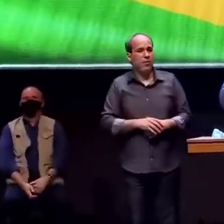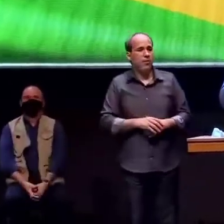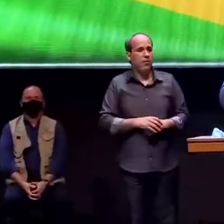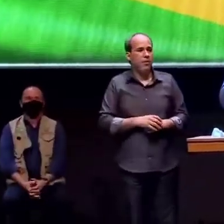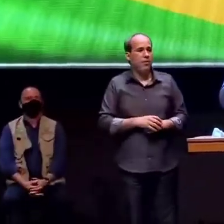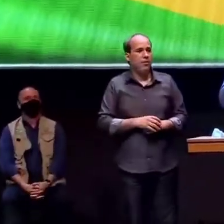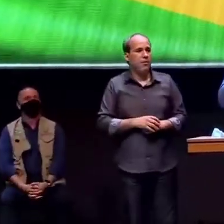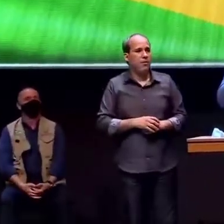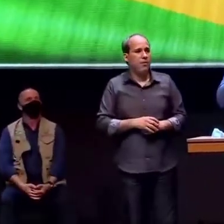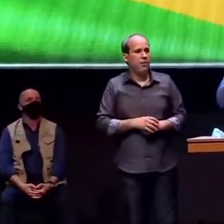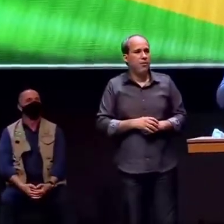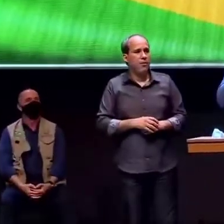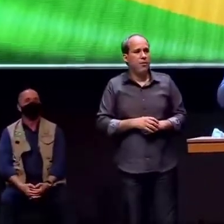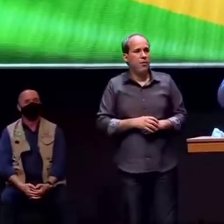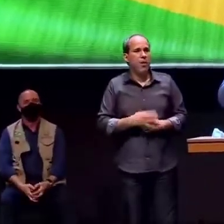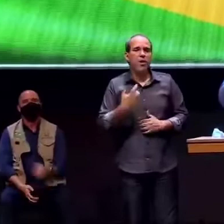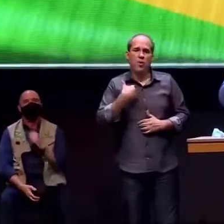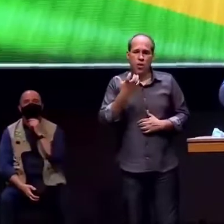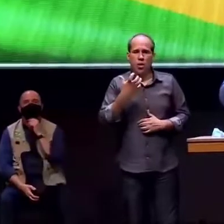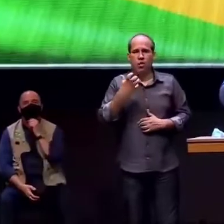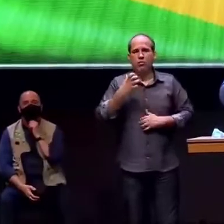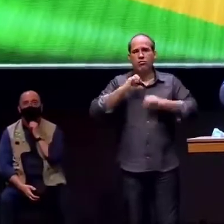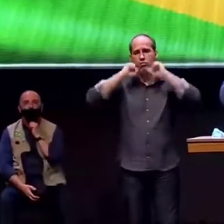e eu quero dar um testemunho aqui